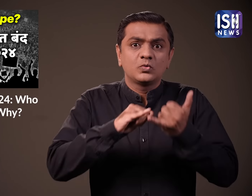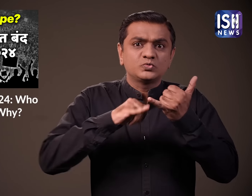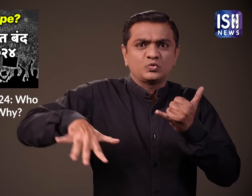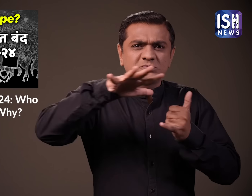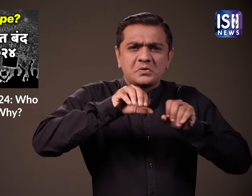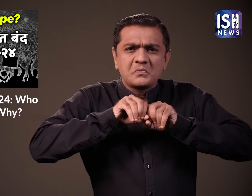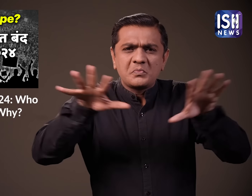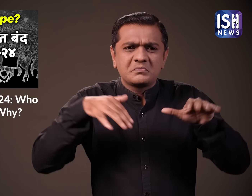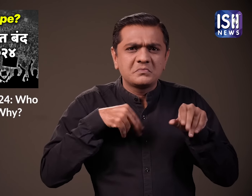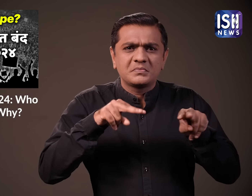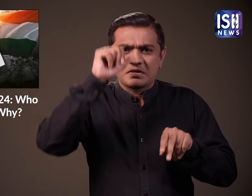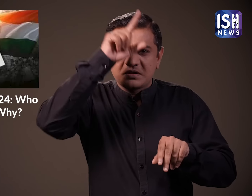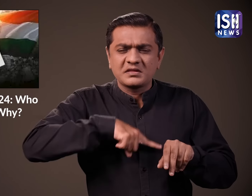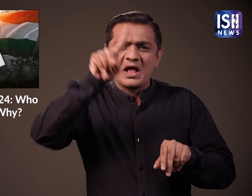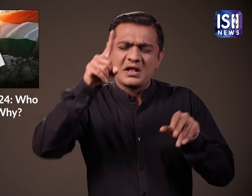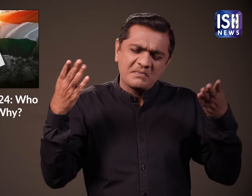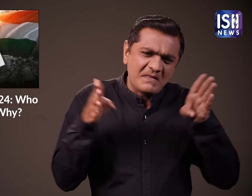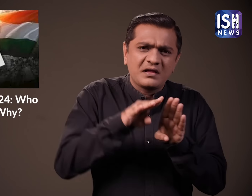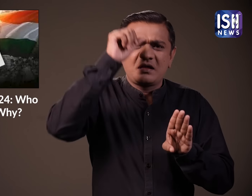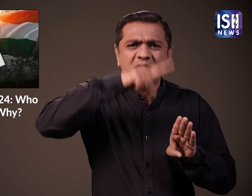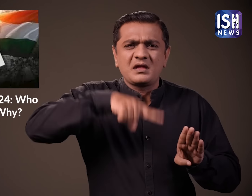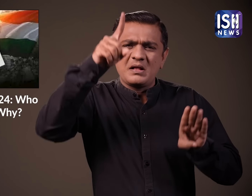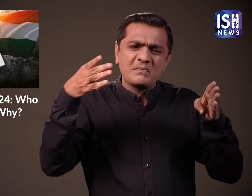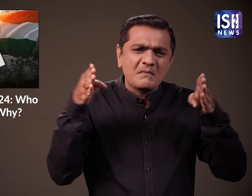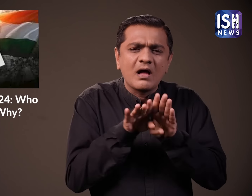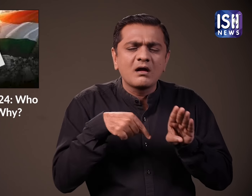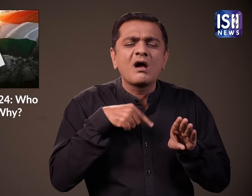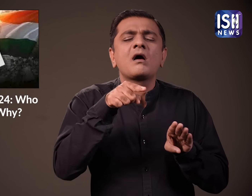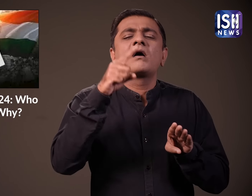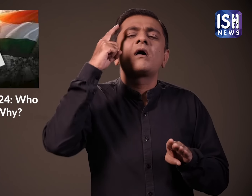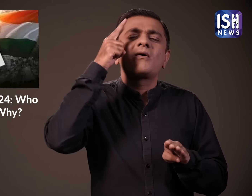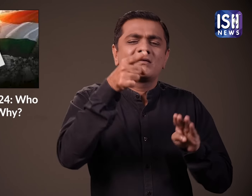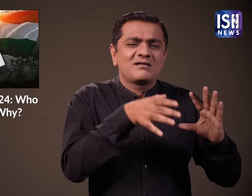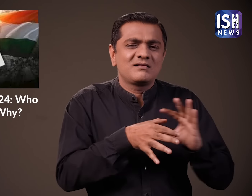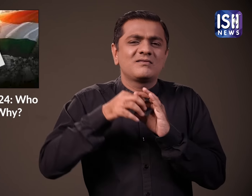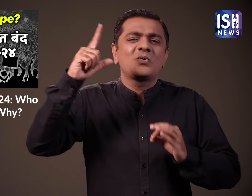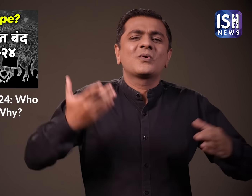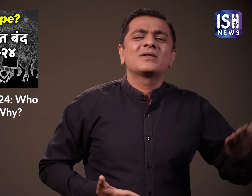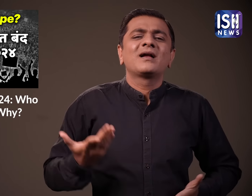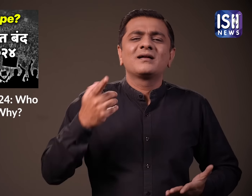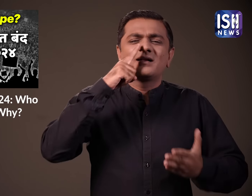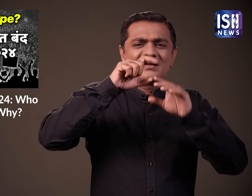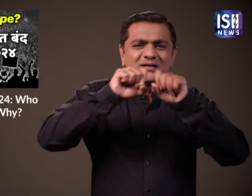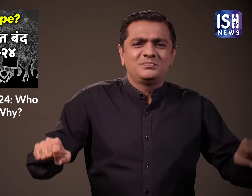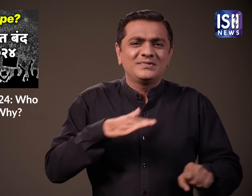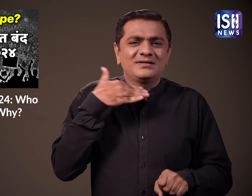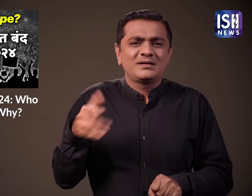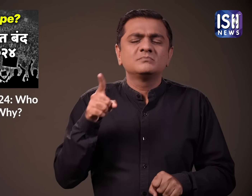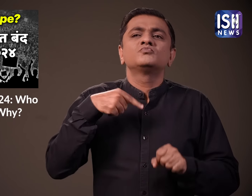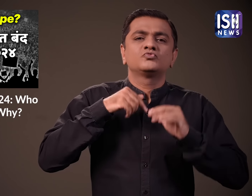सोशल मीडिया भारत बंद के बारे में पोस्स से भरा पड़ा है और मुझे यकीन है कि आप सोच रहे होंगे कि ये कोलकता बलातकर